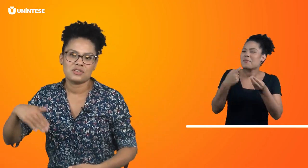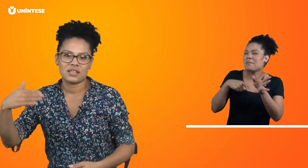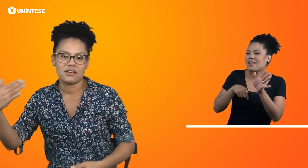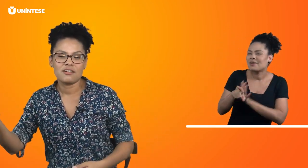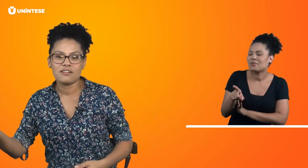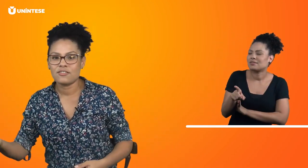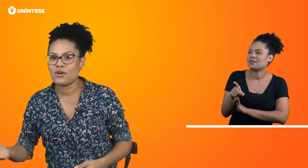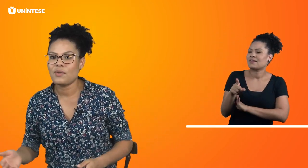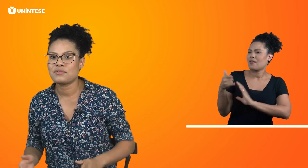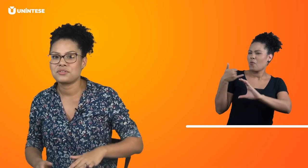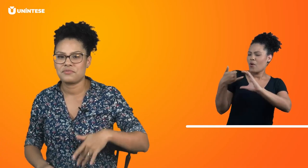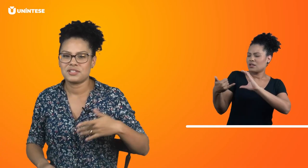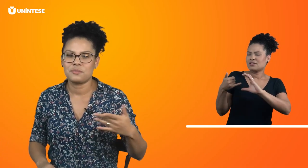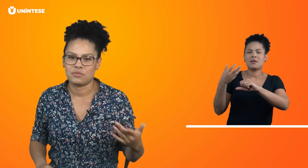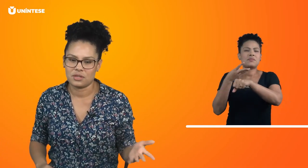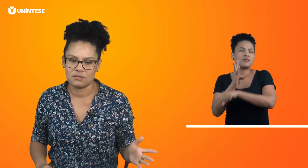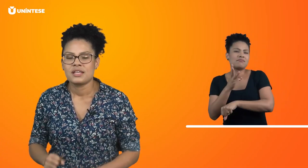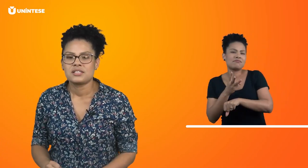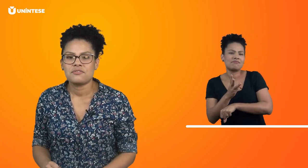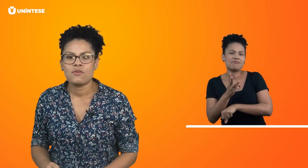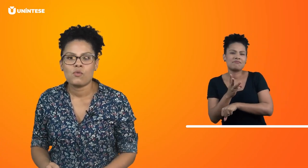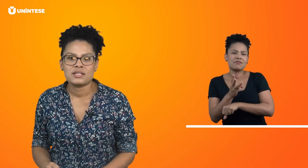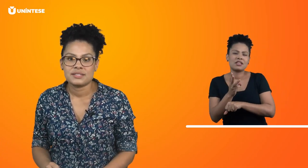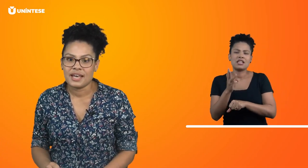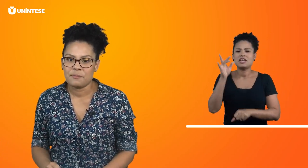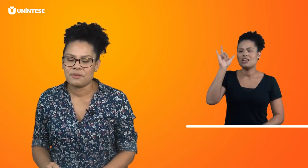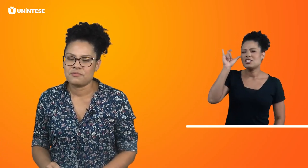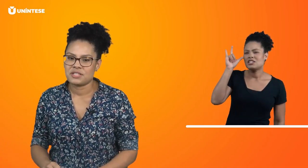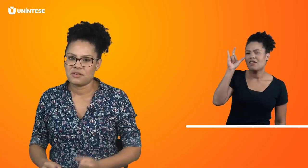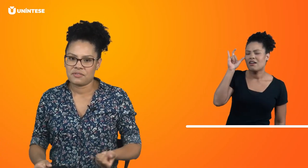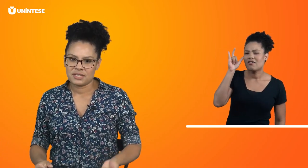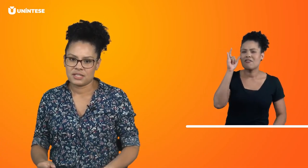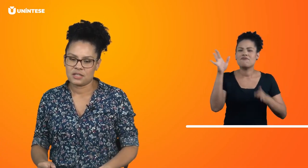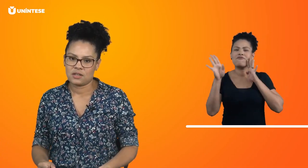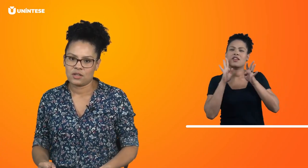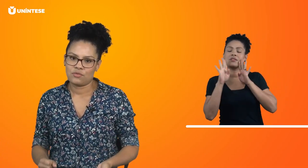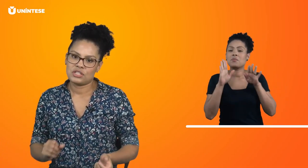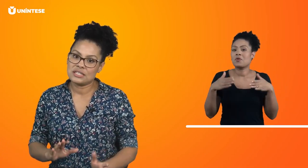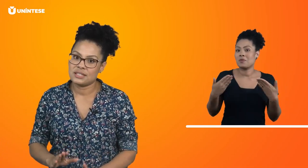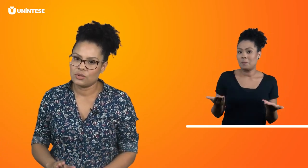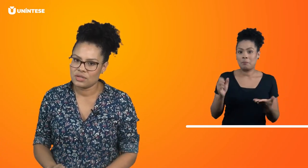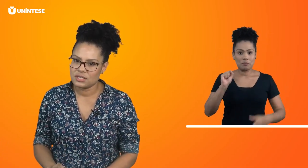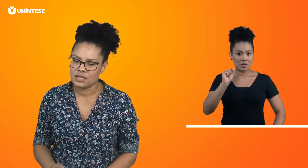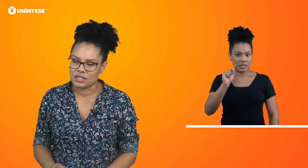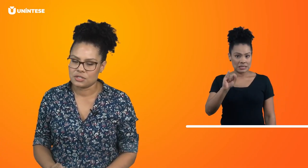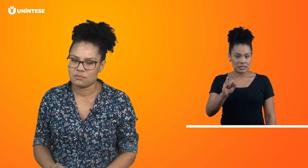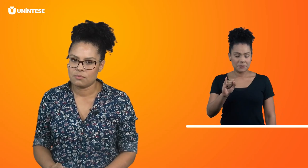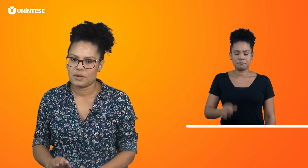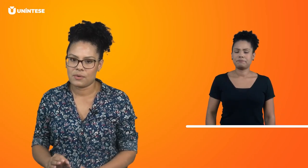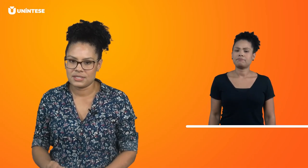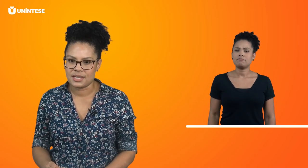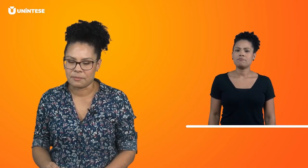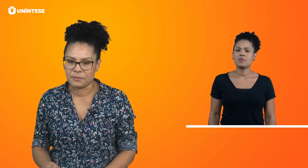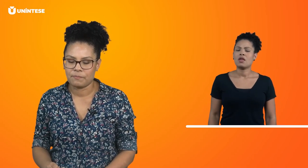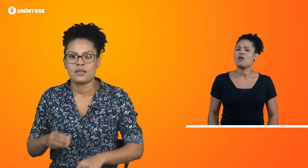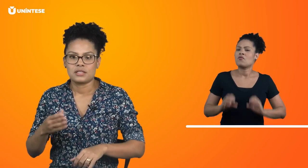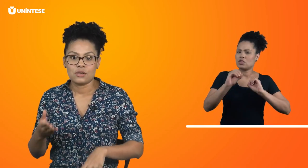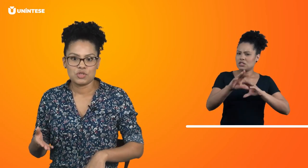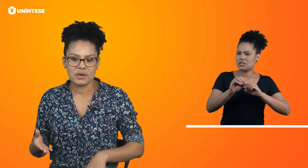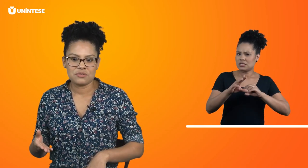Instagram, qual é o seu Facebook? Se for o WhatsApp, você vai fazer... Eu vou te ensinar dois sinais pra WhatsApp. Que são os mais